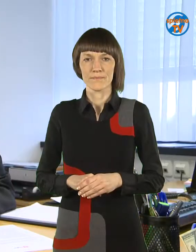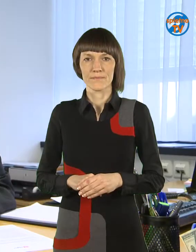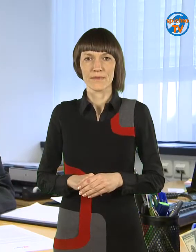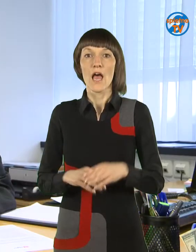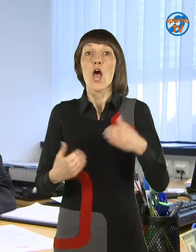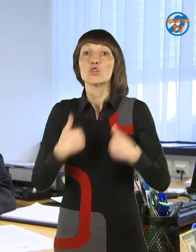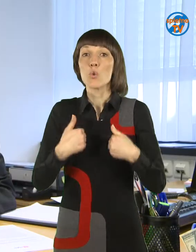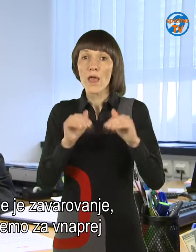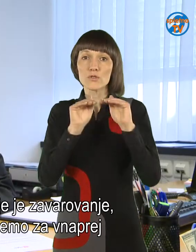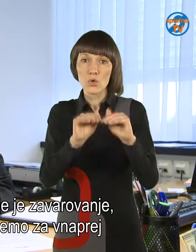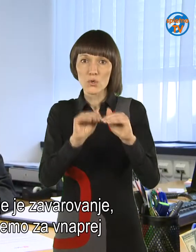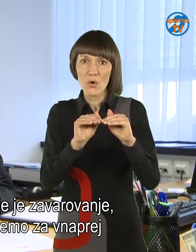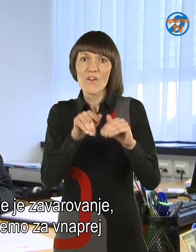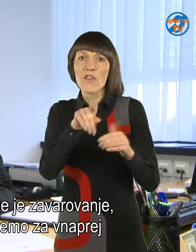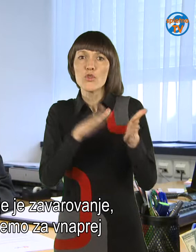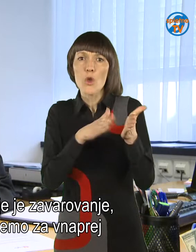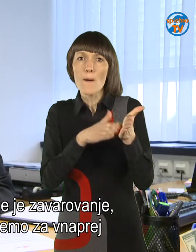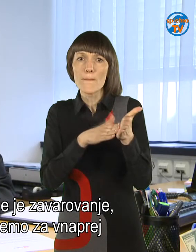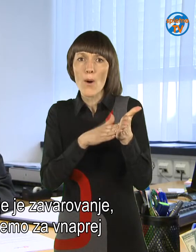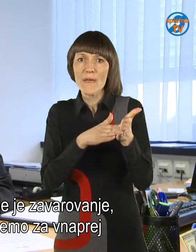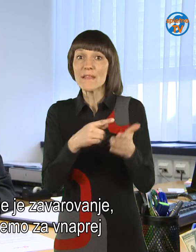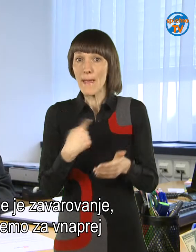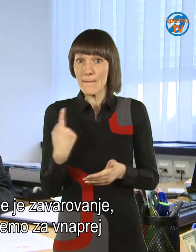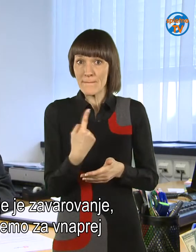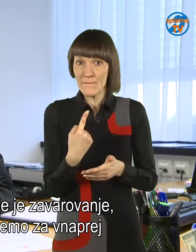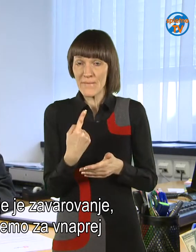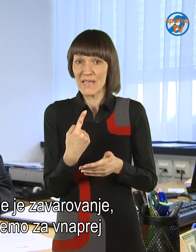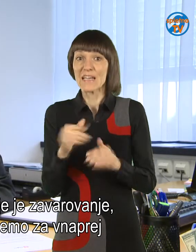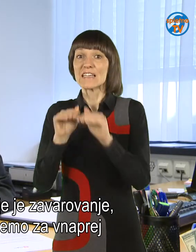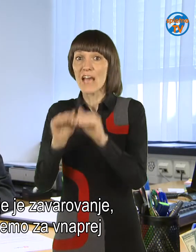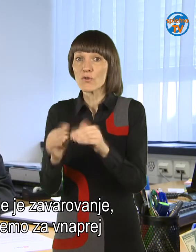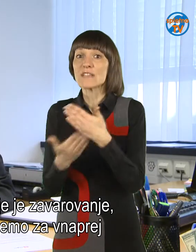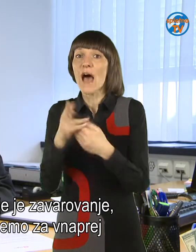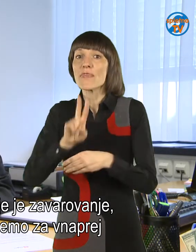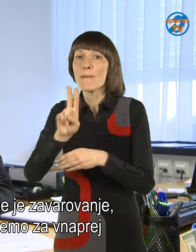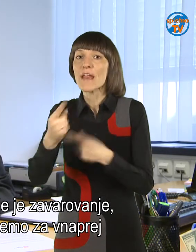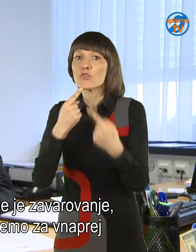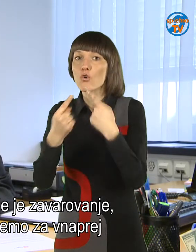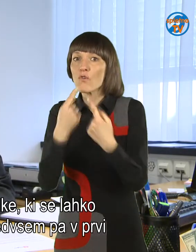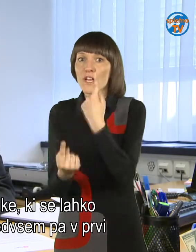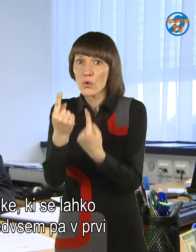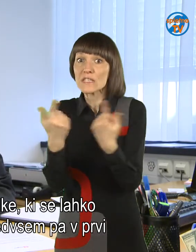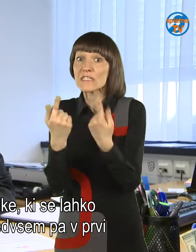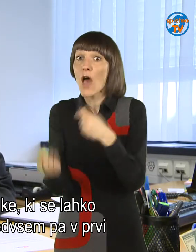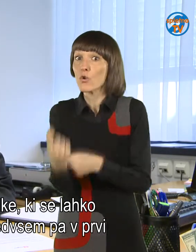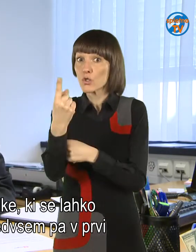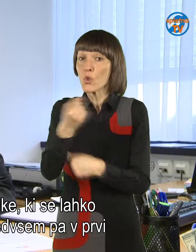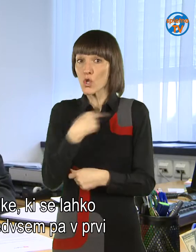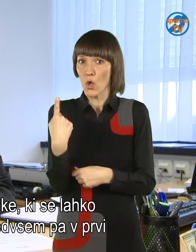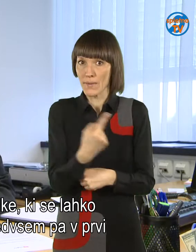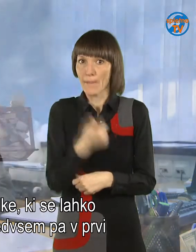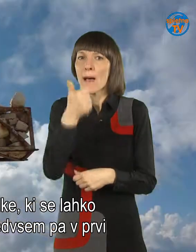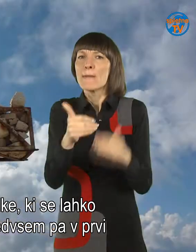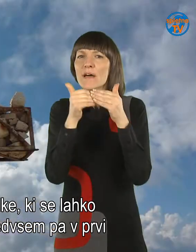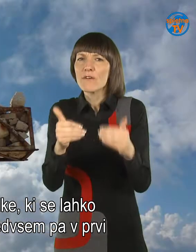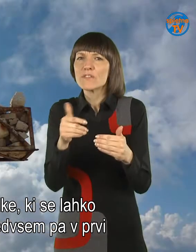Življensko zavarovanje je zavarovanje, s katerim se zavarujemo za vnaprej dogovorene dogodke, ki se lahko pripetijo človeko. Predvsem pa v prvi vrsti